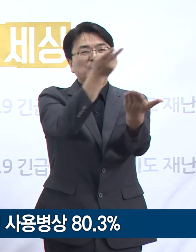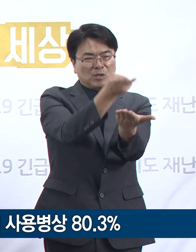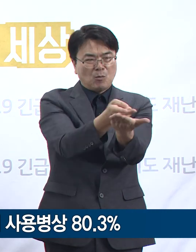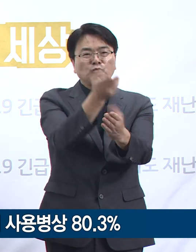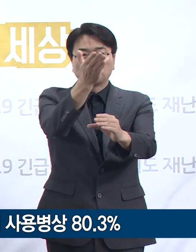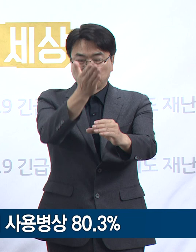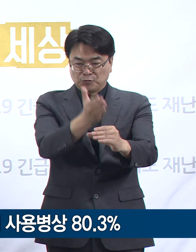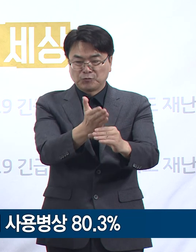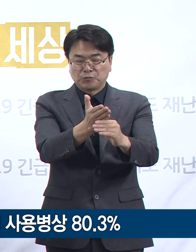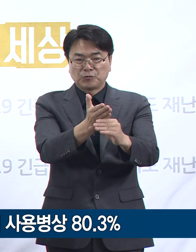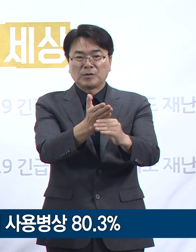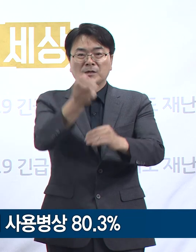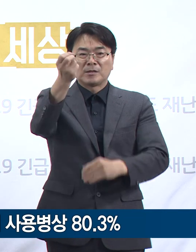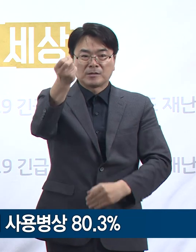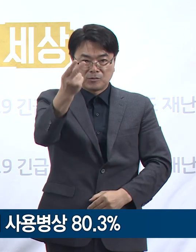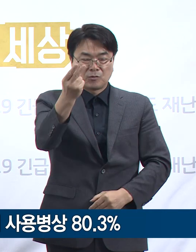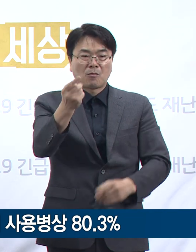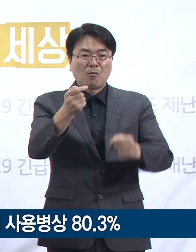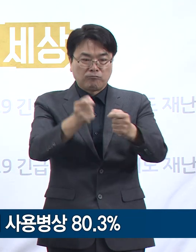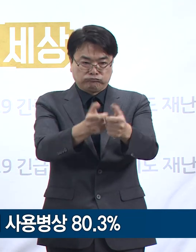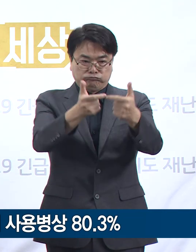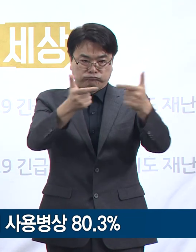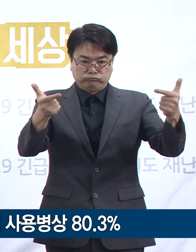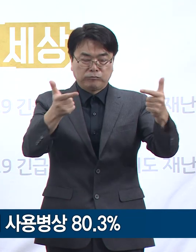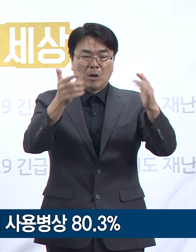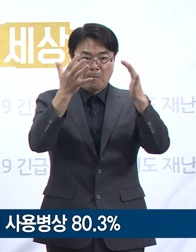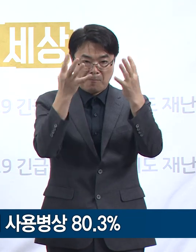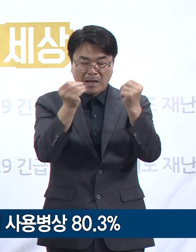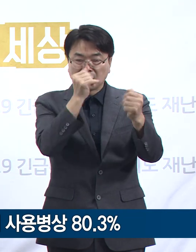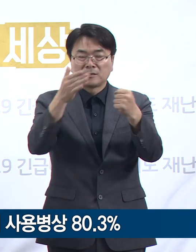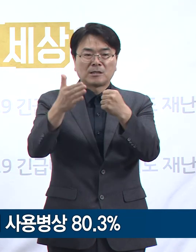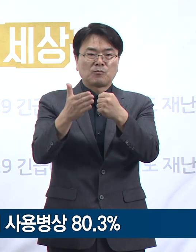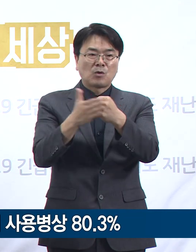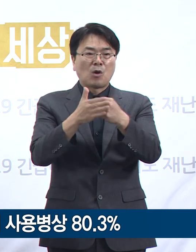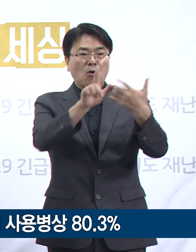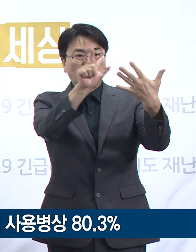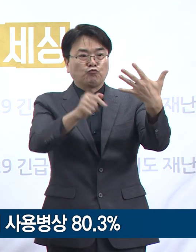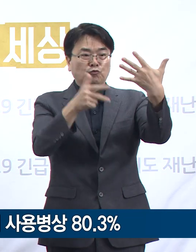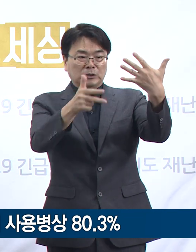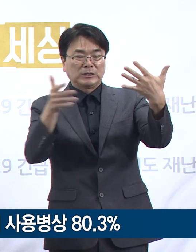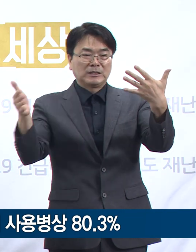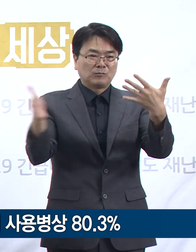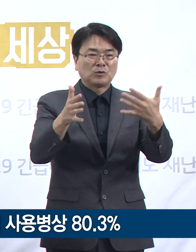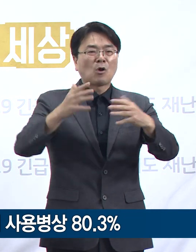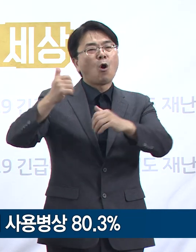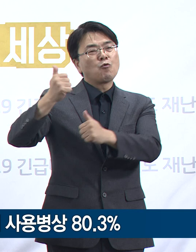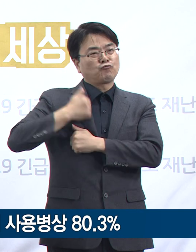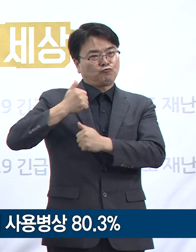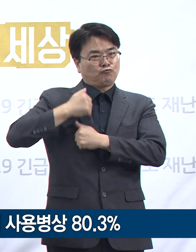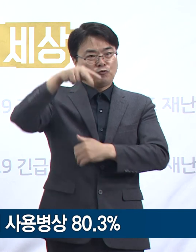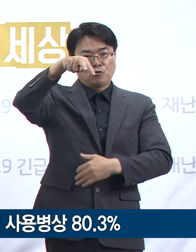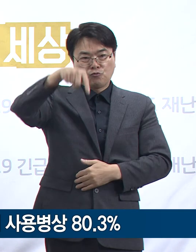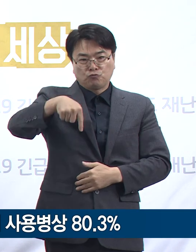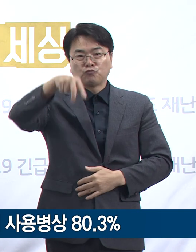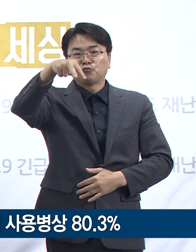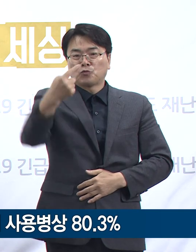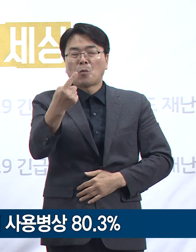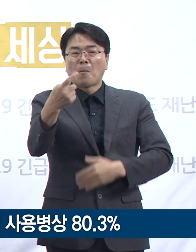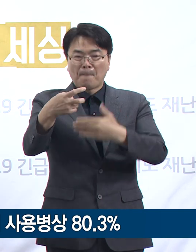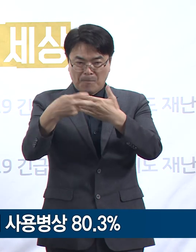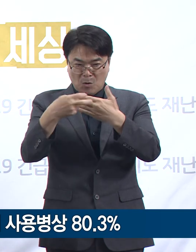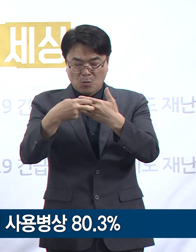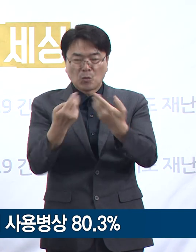아울러 코로나19 확진자 증가에 따라 9월 7일부터 국군수도병원을 감염병 관리기관으로 추가 지정하여